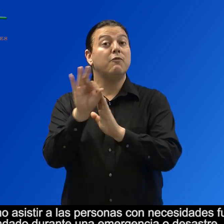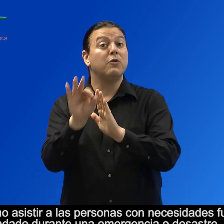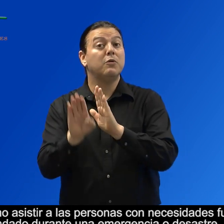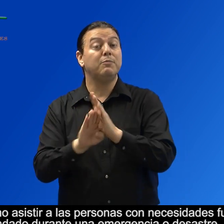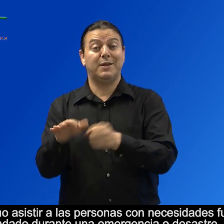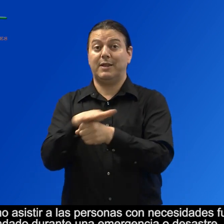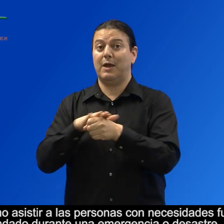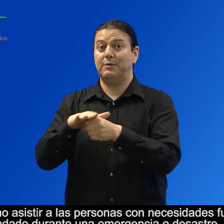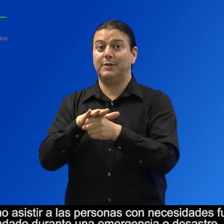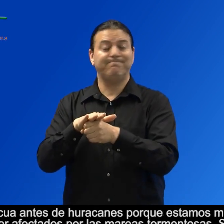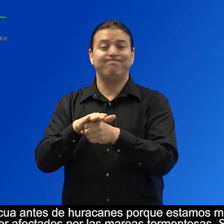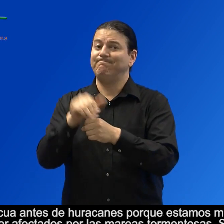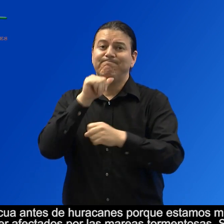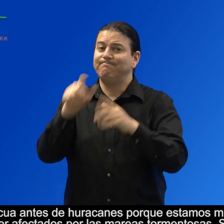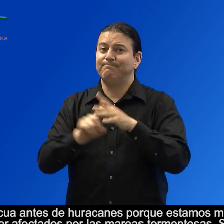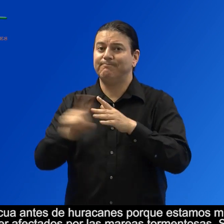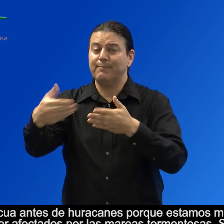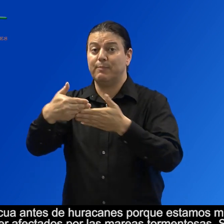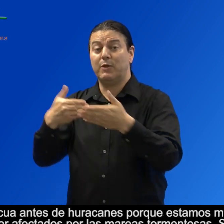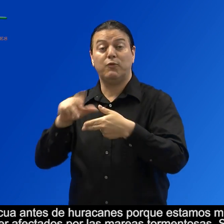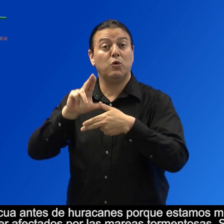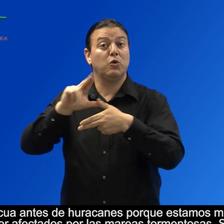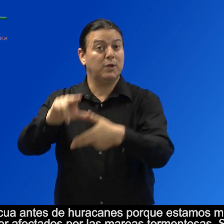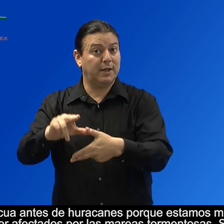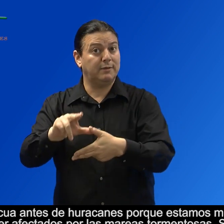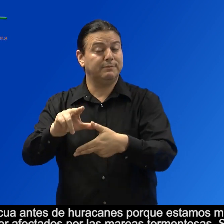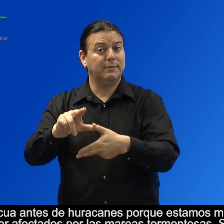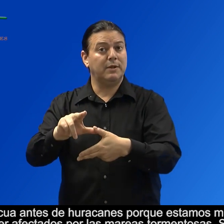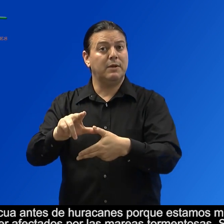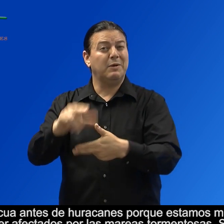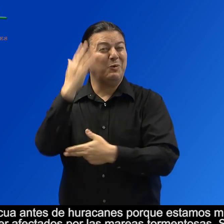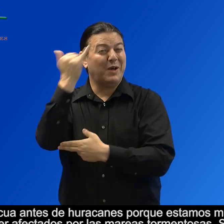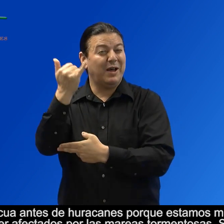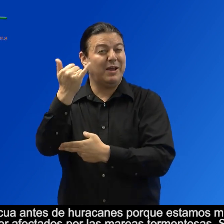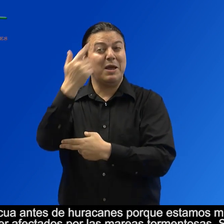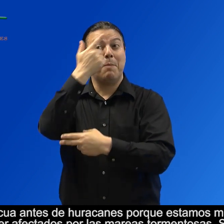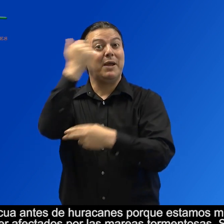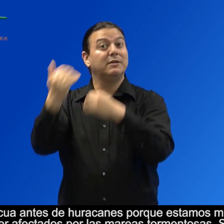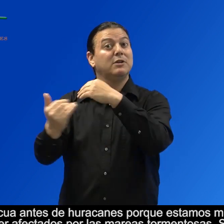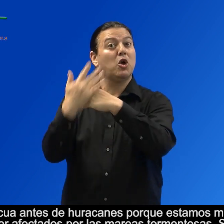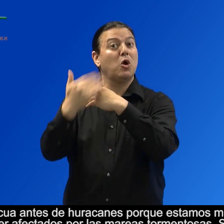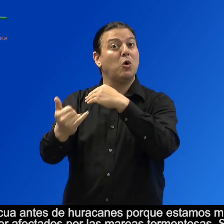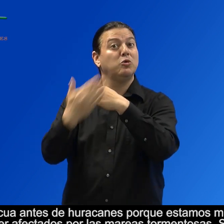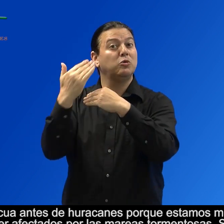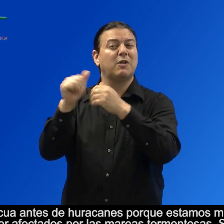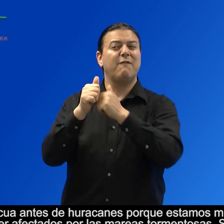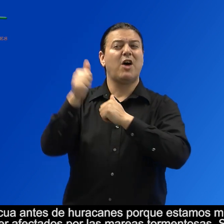El condado de Fort Bend no evacúa antes de huracanes porque estamos muy alejados de la costa para ser